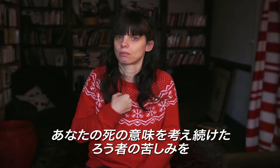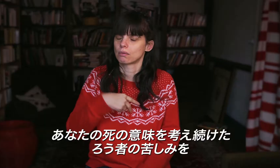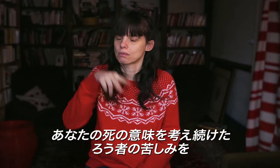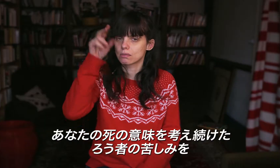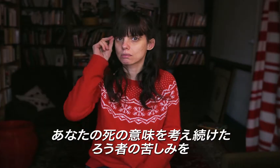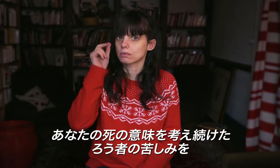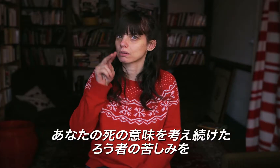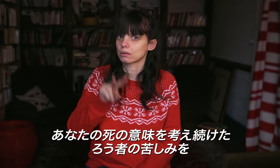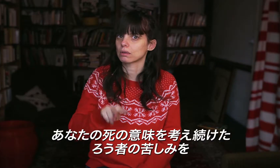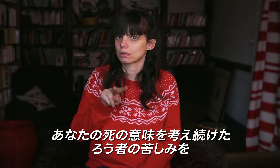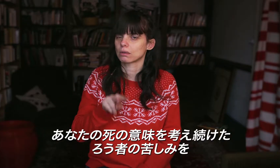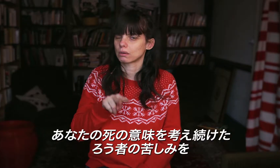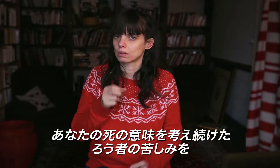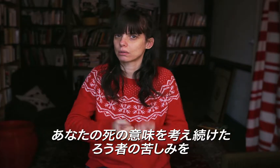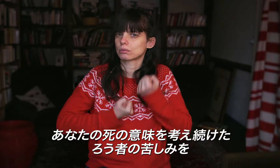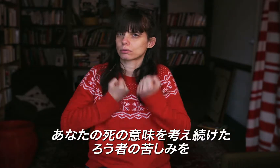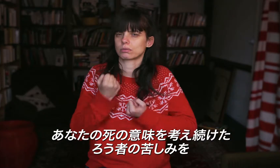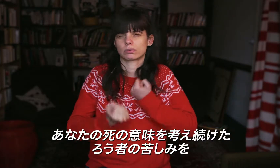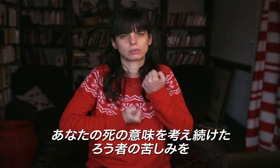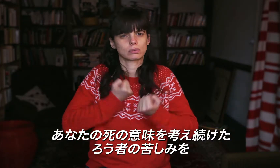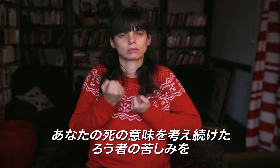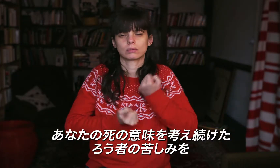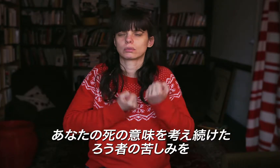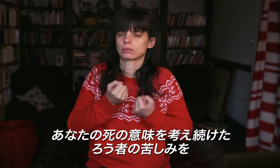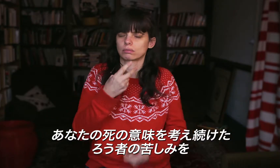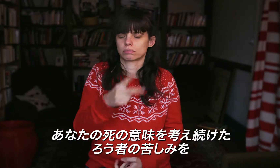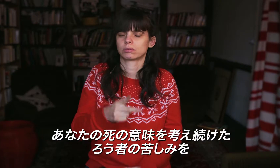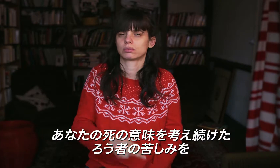Je crois que c'est ce jour-là que j'ai compris combien tout ça t'affectait et à quel point tu aurais souffré.